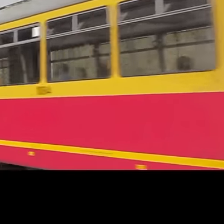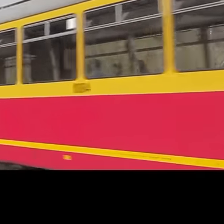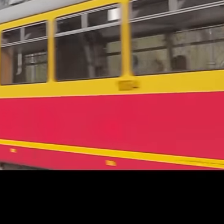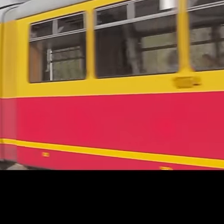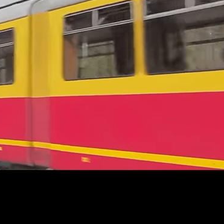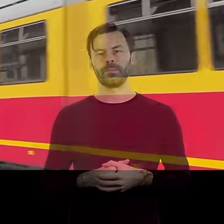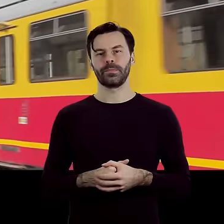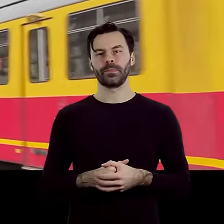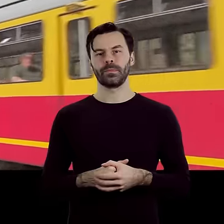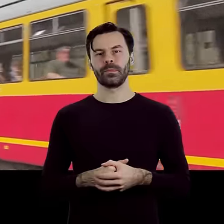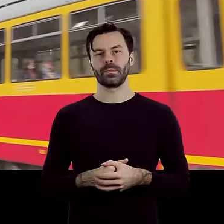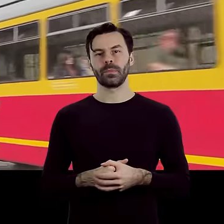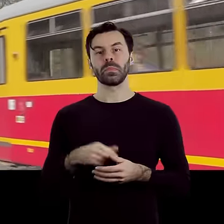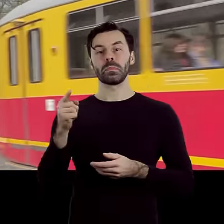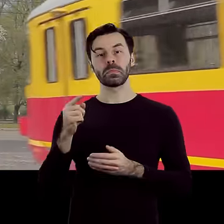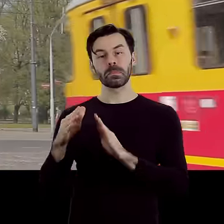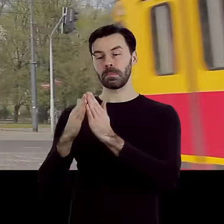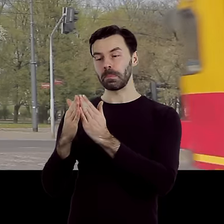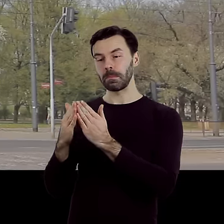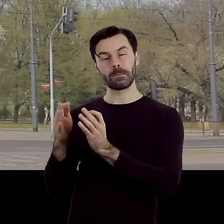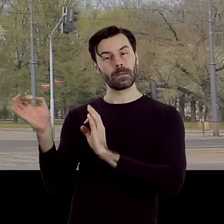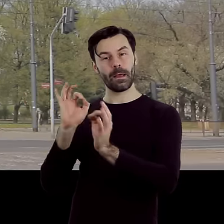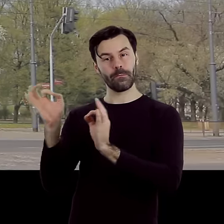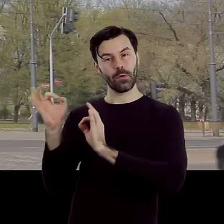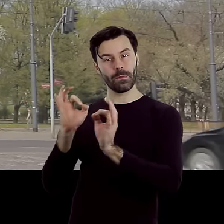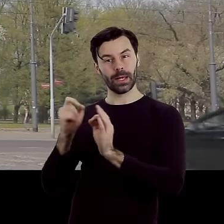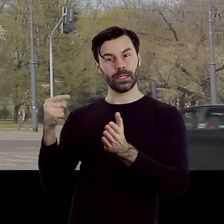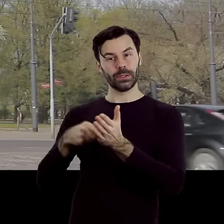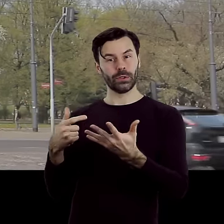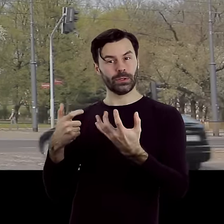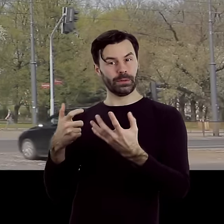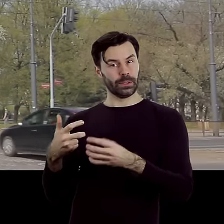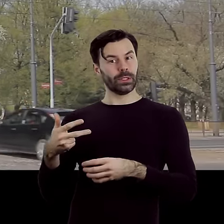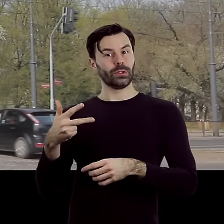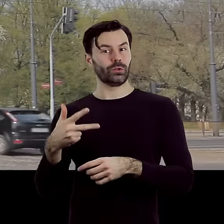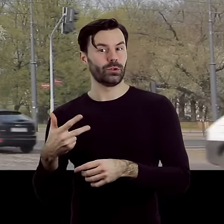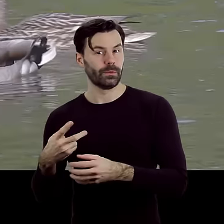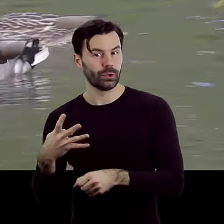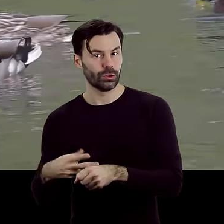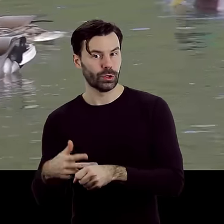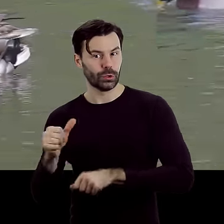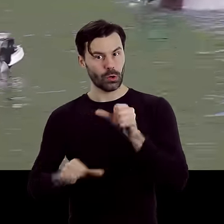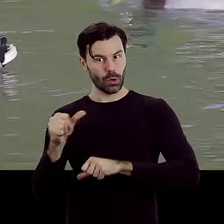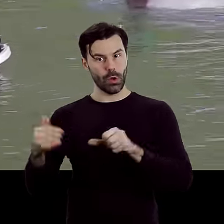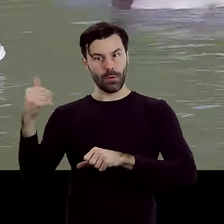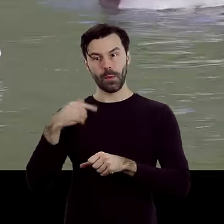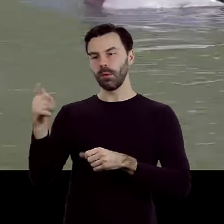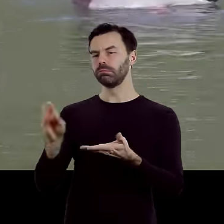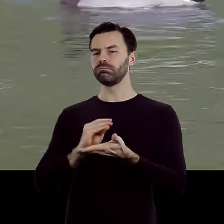W przewodniku z 1939 roku Jan Dylik pisał Jest to dzielnica drobno